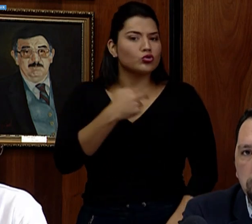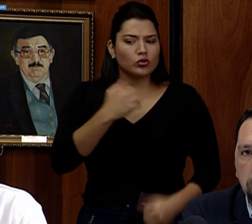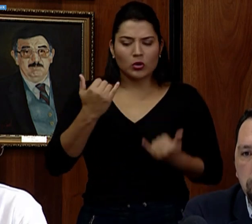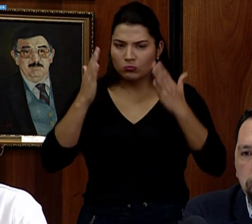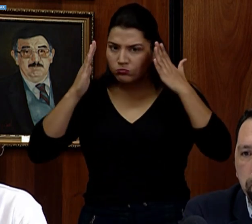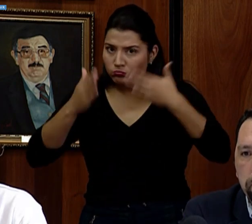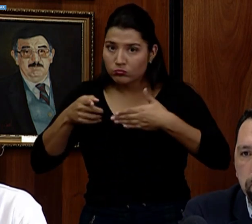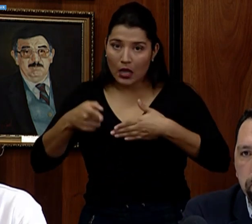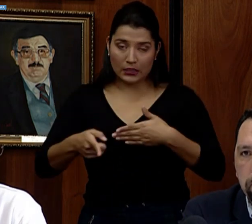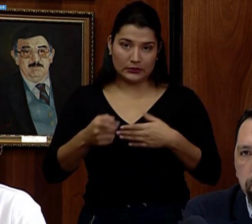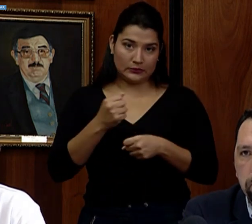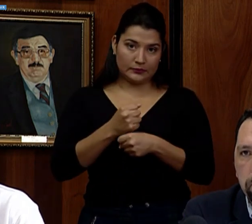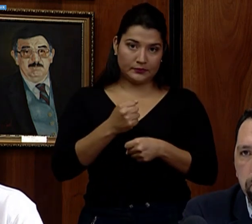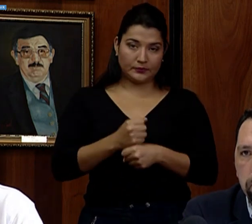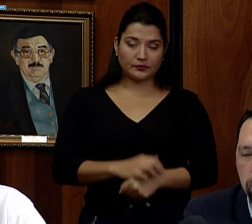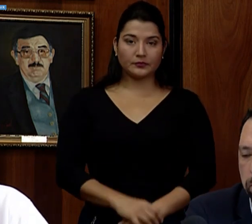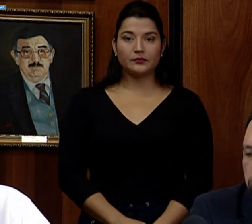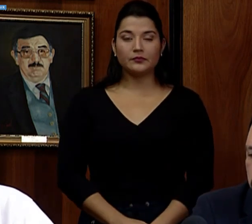tarea.